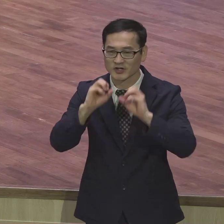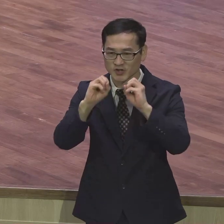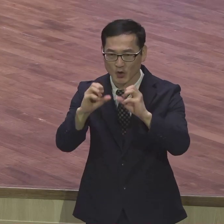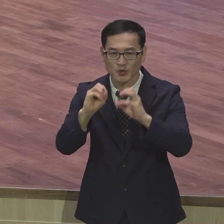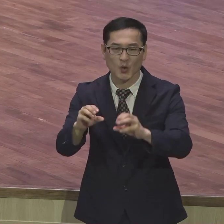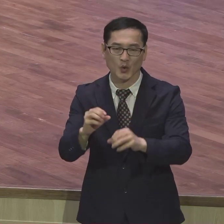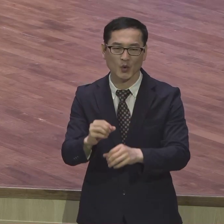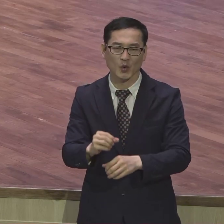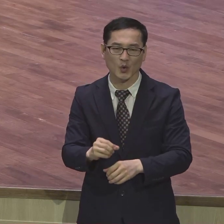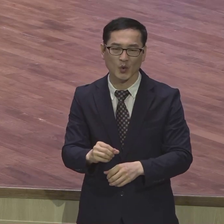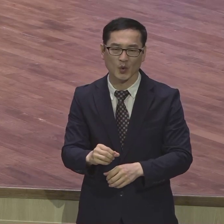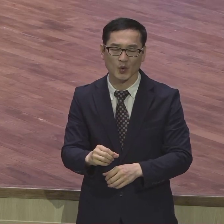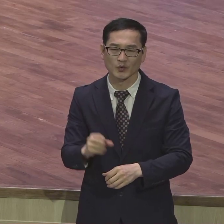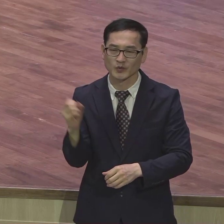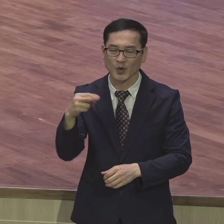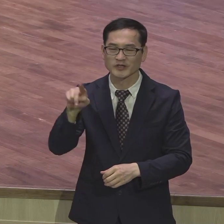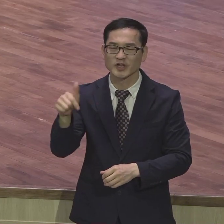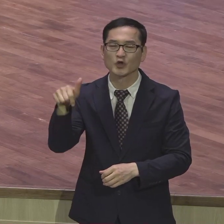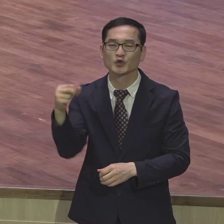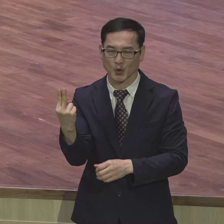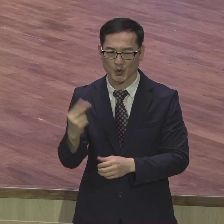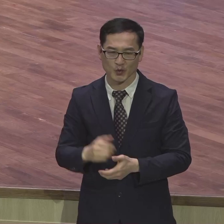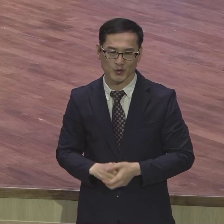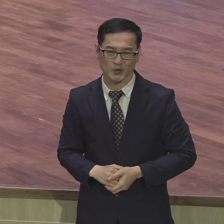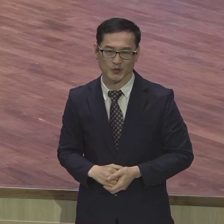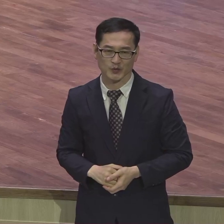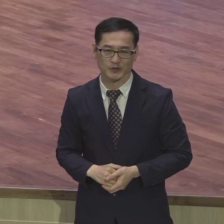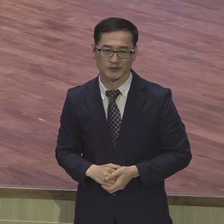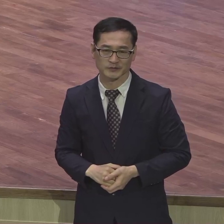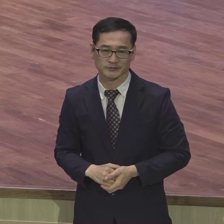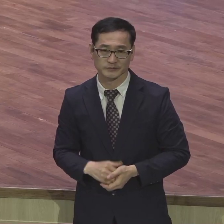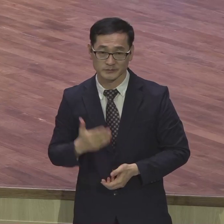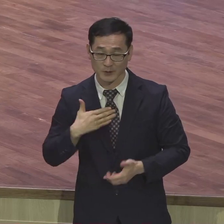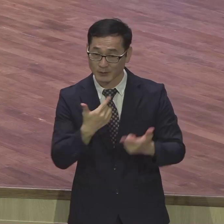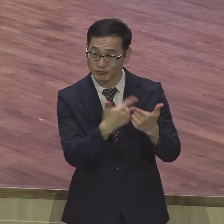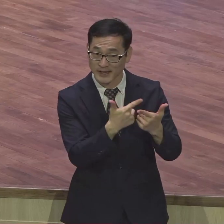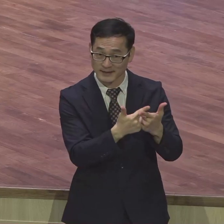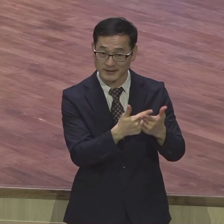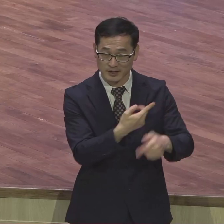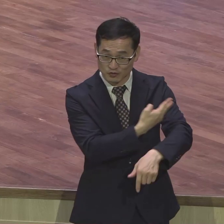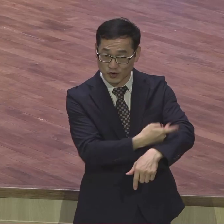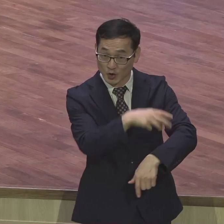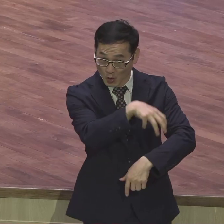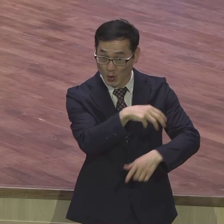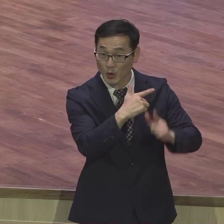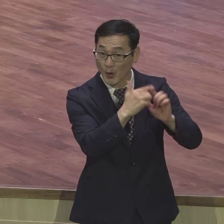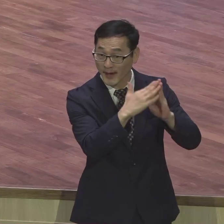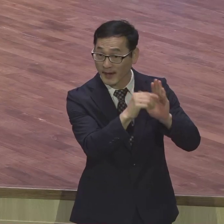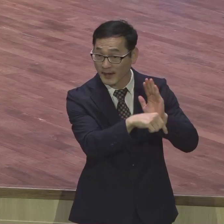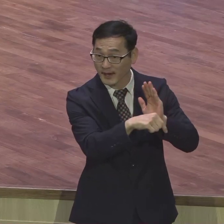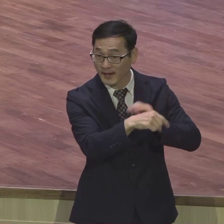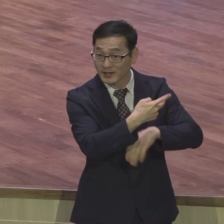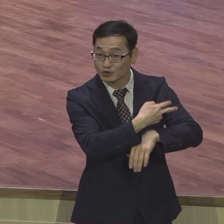부산 수용로 교회에서 그렇게 청년 때부터 전도,